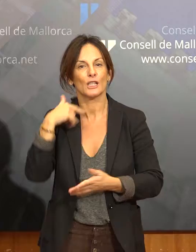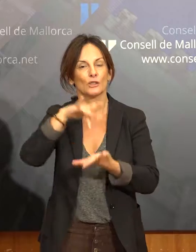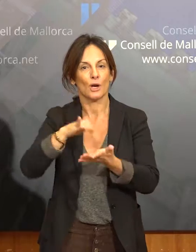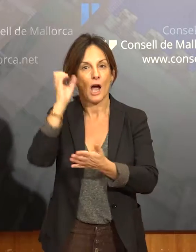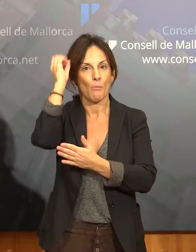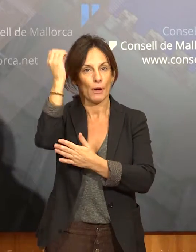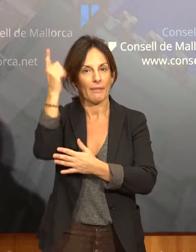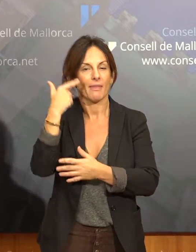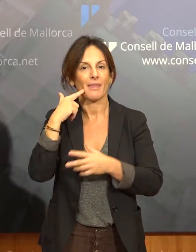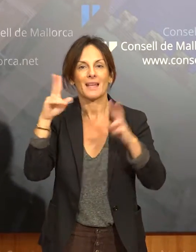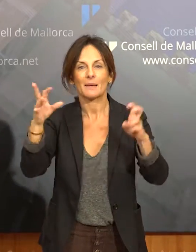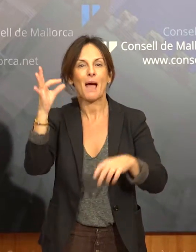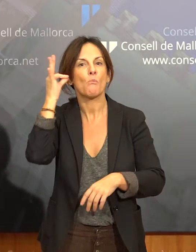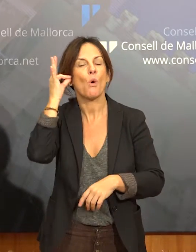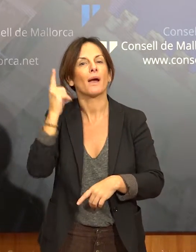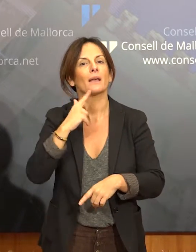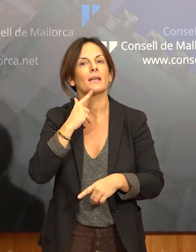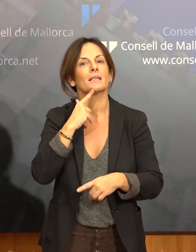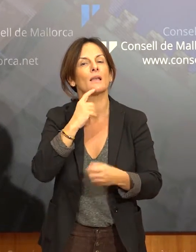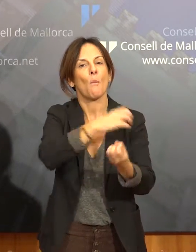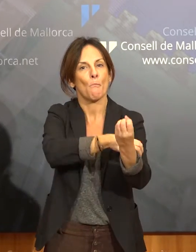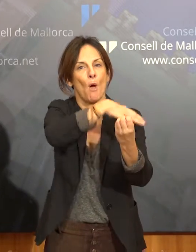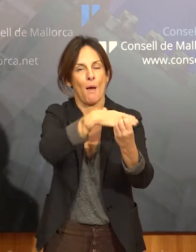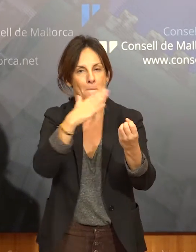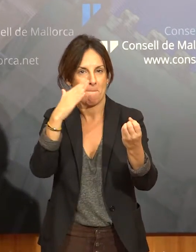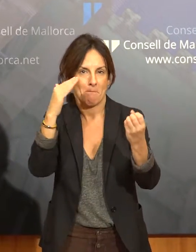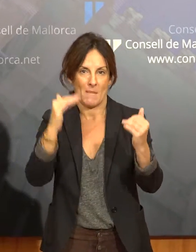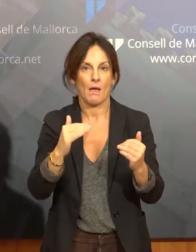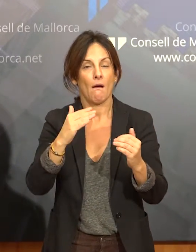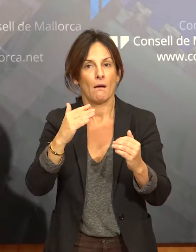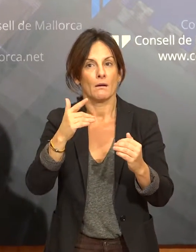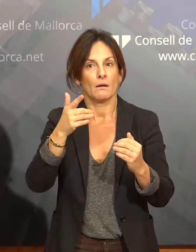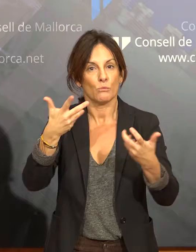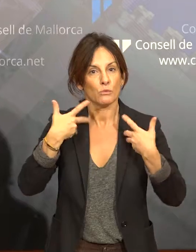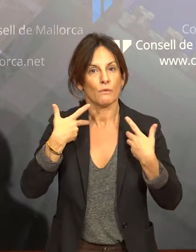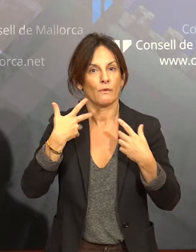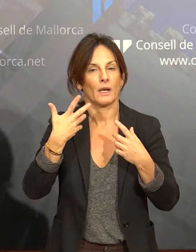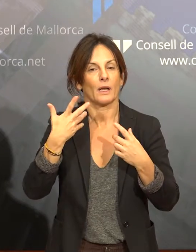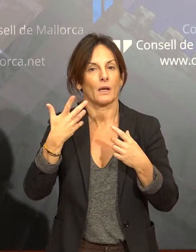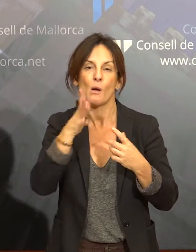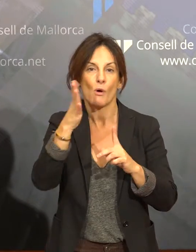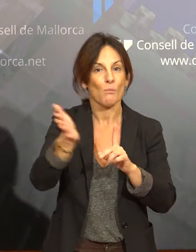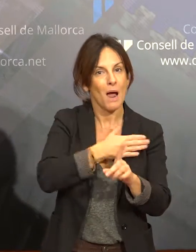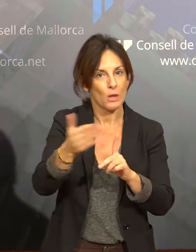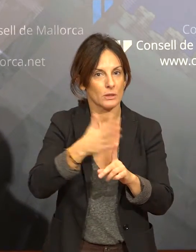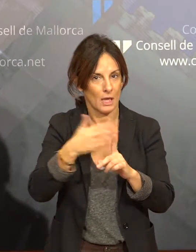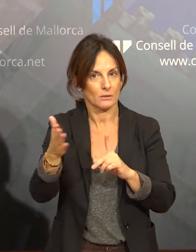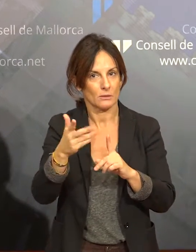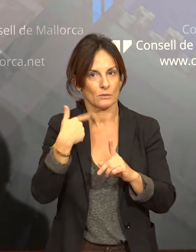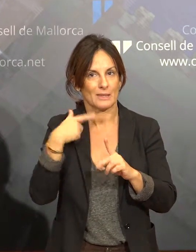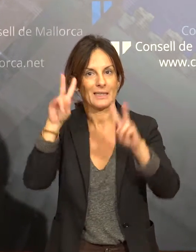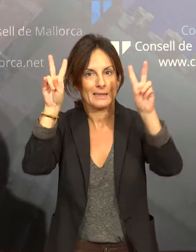empoderades, que són mulleres víctimes de violència de gènere. El domingo celebramos en tot el món el Dia